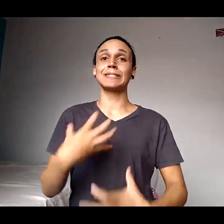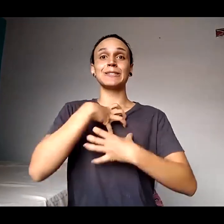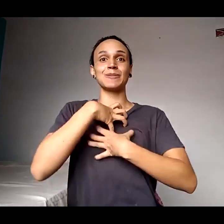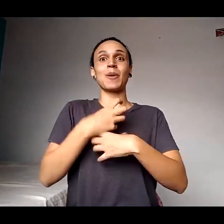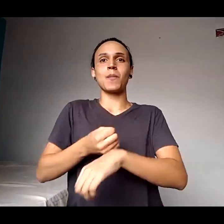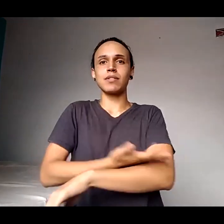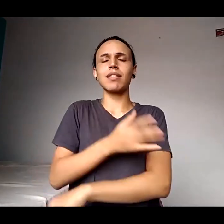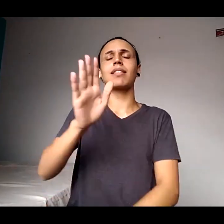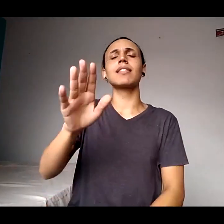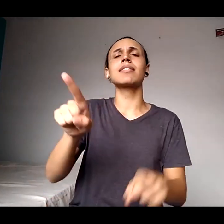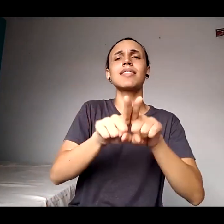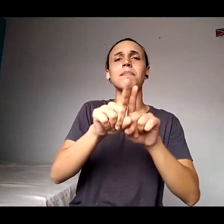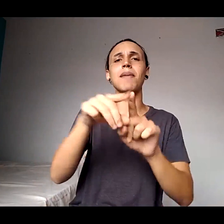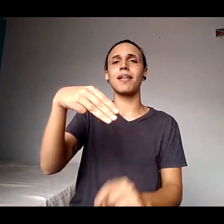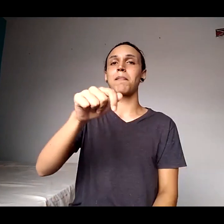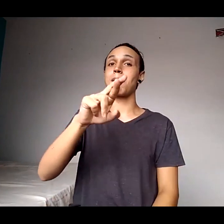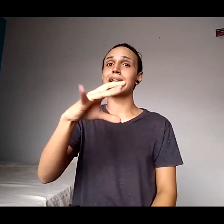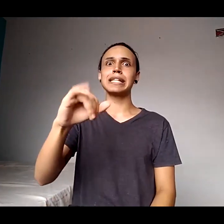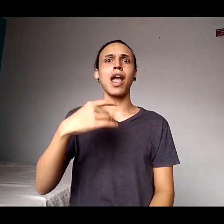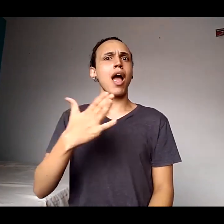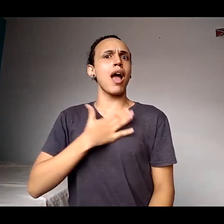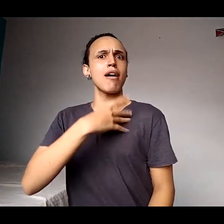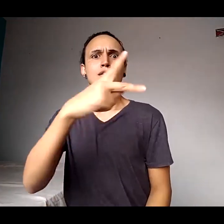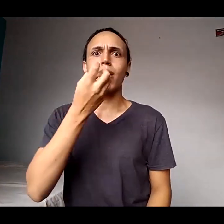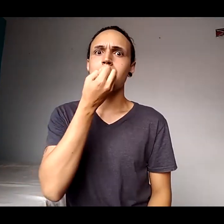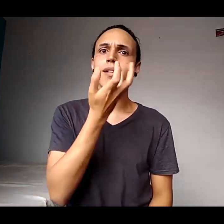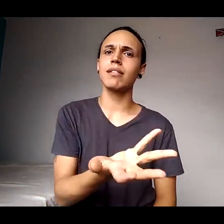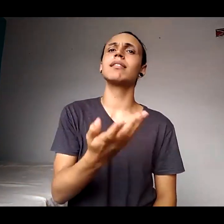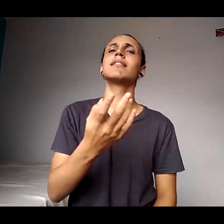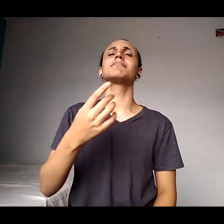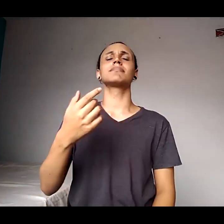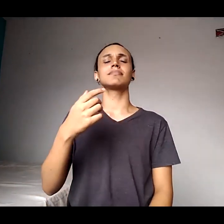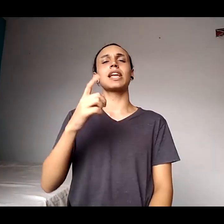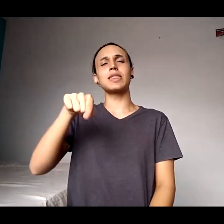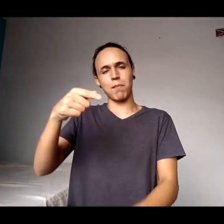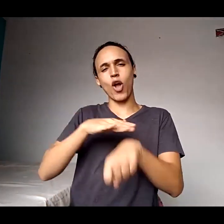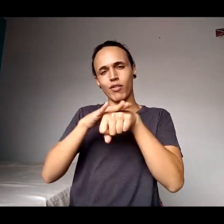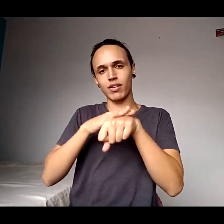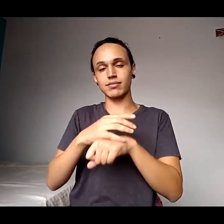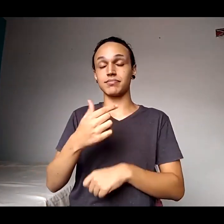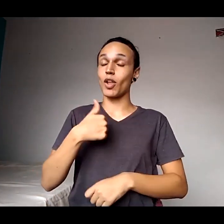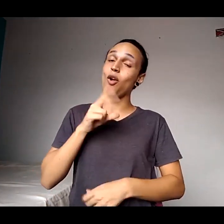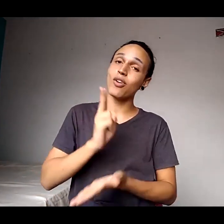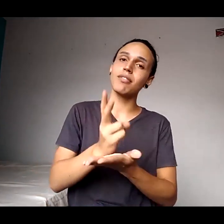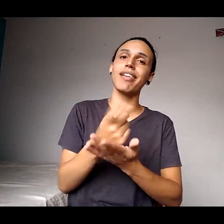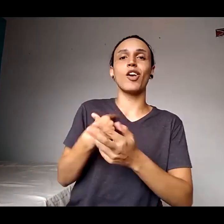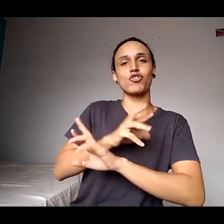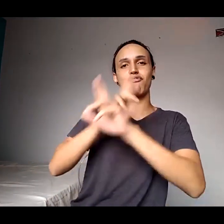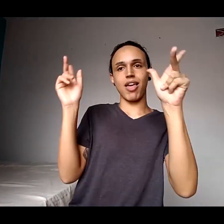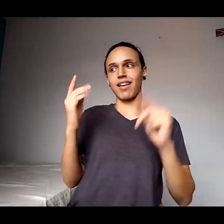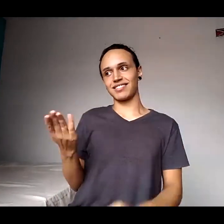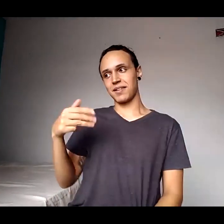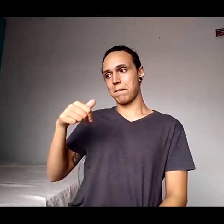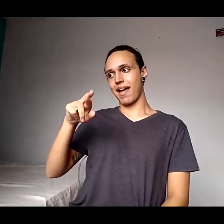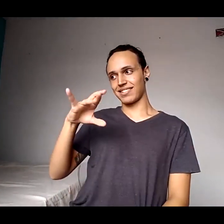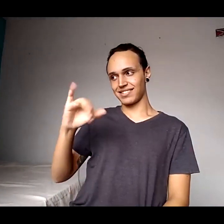viu? Bom, vou seguir aqui com as apresentações. Diferentemente da Márcia, eu fiz uma apresentação, eu espero que ajude, porque ela